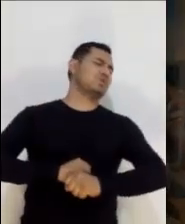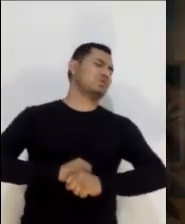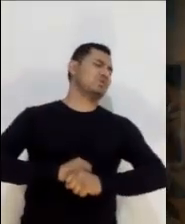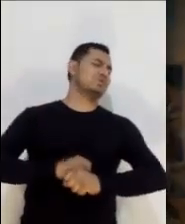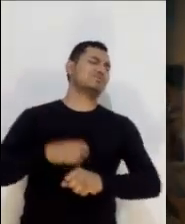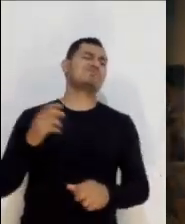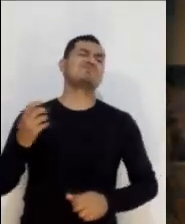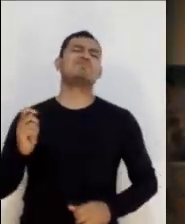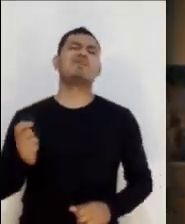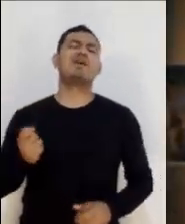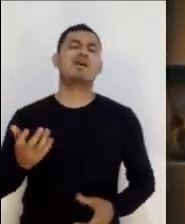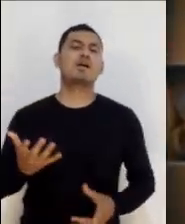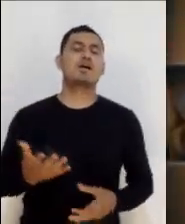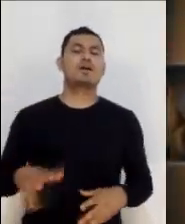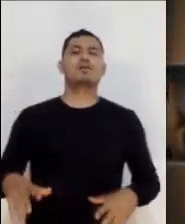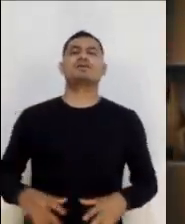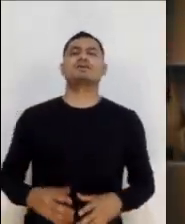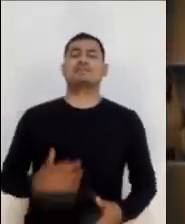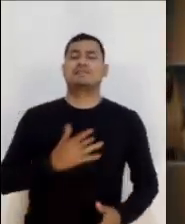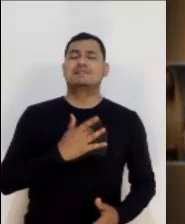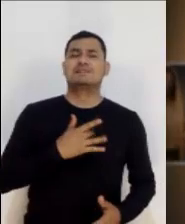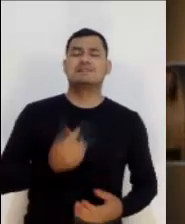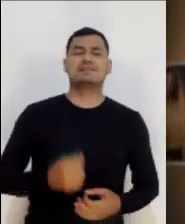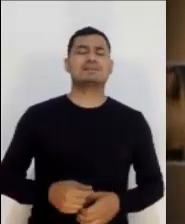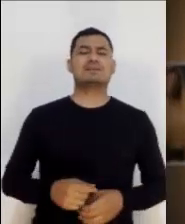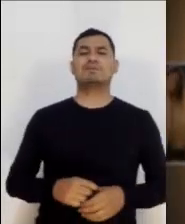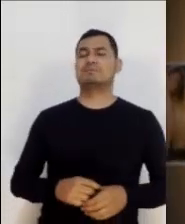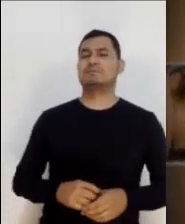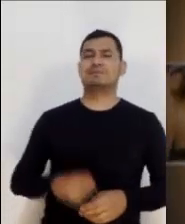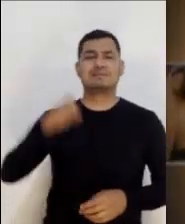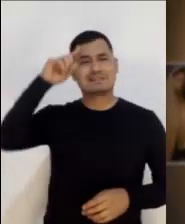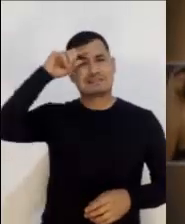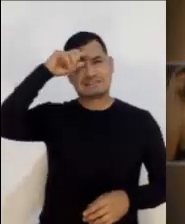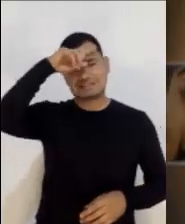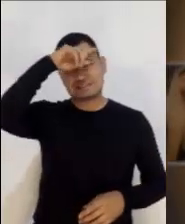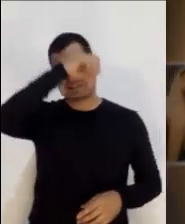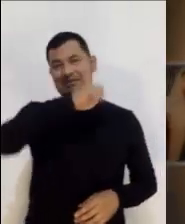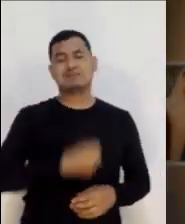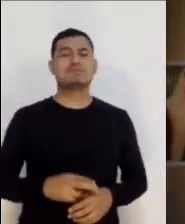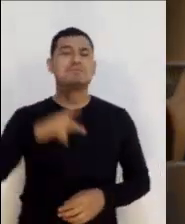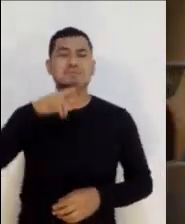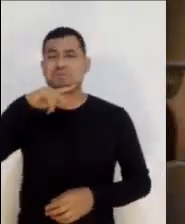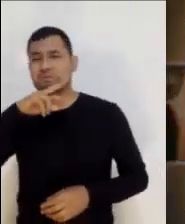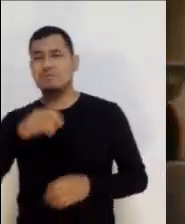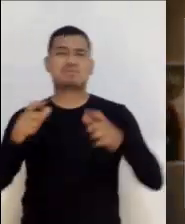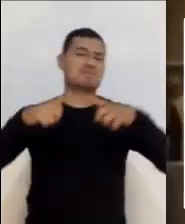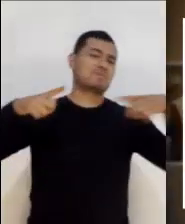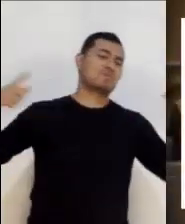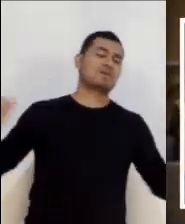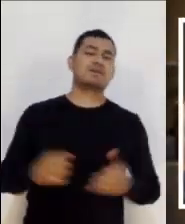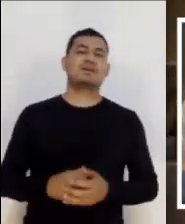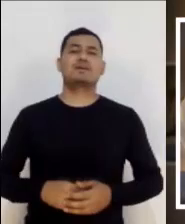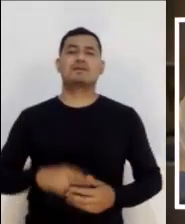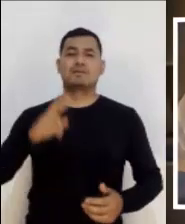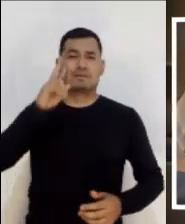pues, lo que hablo, lo digo como el Padre me lo ha dicho. Palabra del Señor.